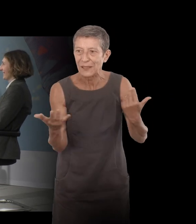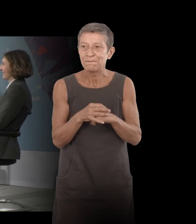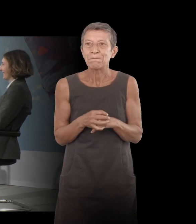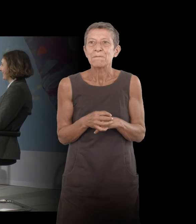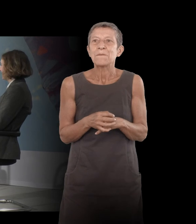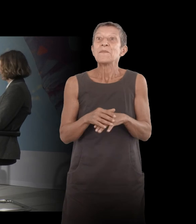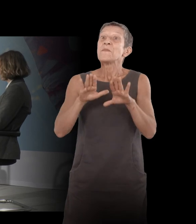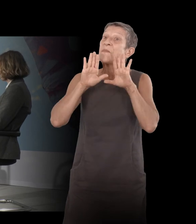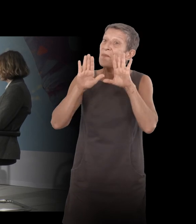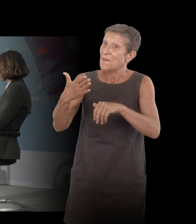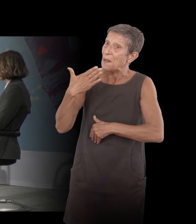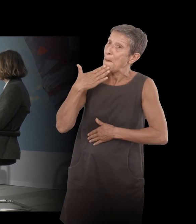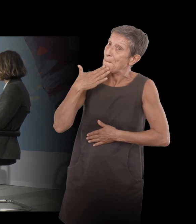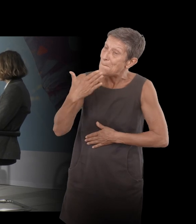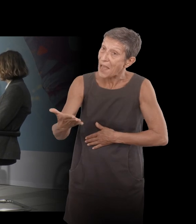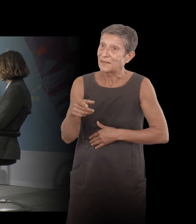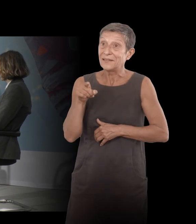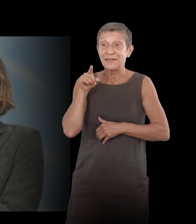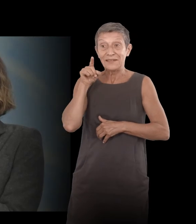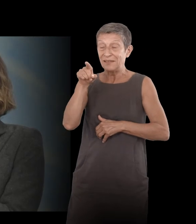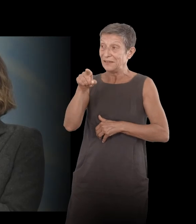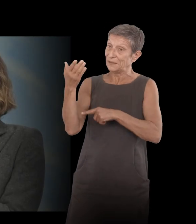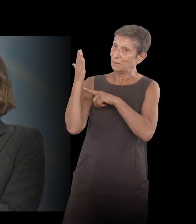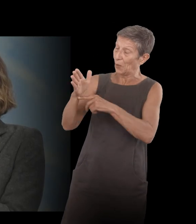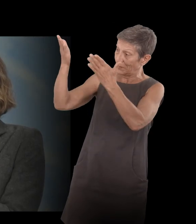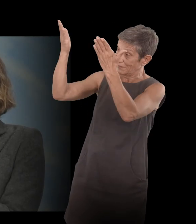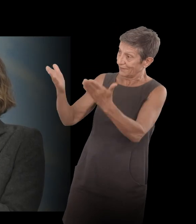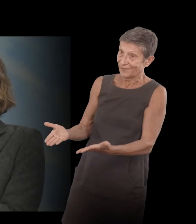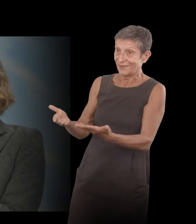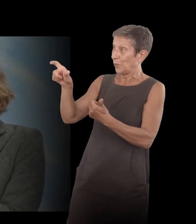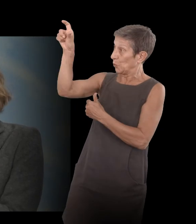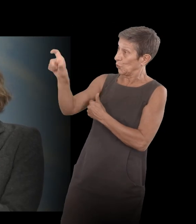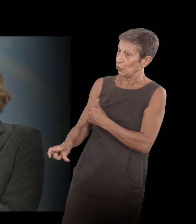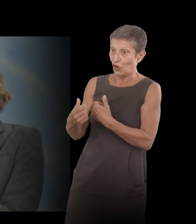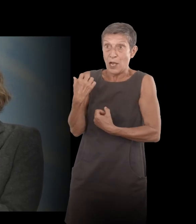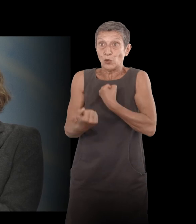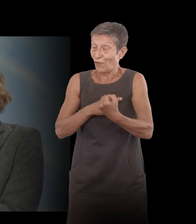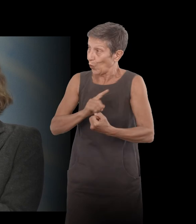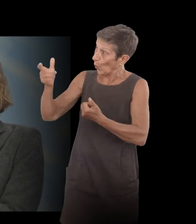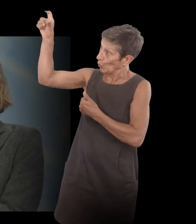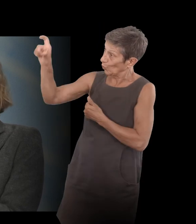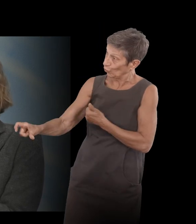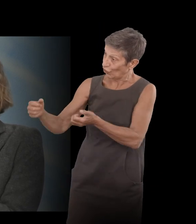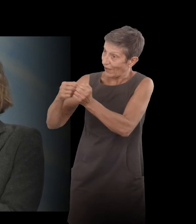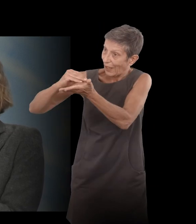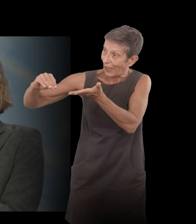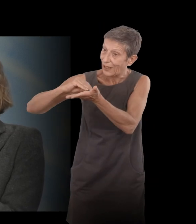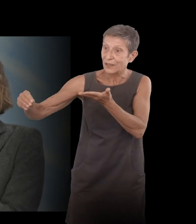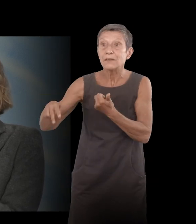et de vous donner à voir en tant que sujet non plus souffrant mais sujet écrivant c'est vrai que vous êtes aussi une excellente photographe et vos photos sont